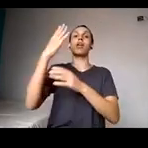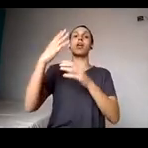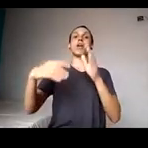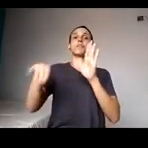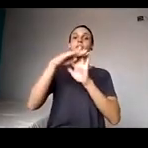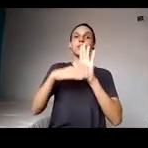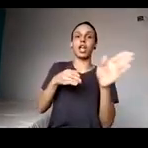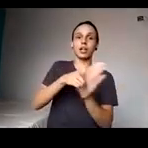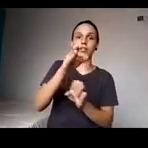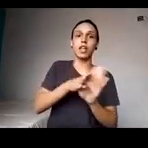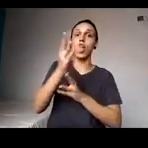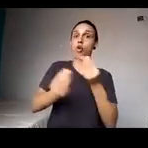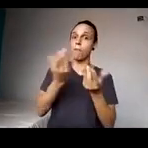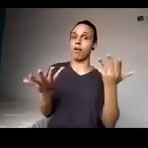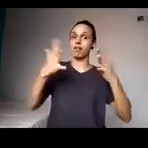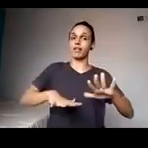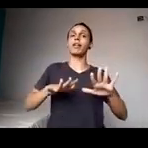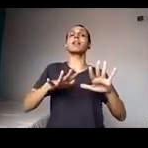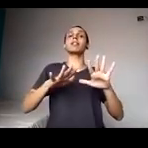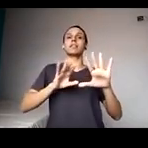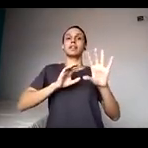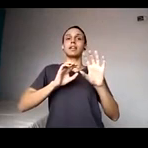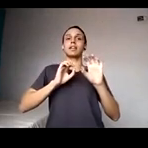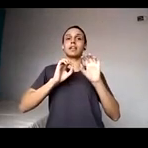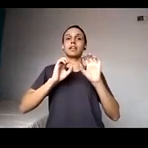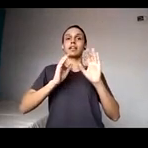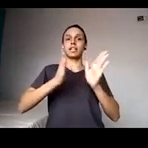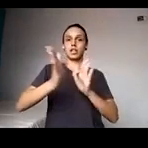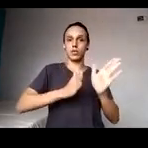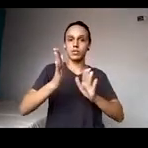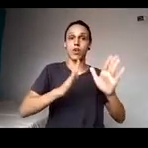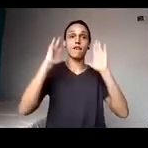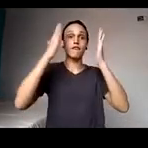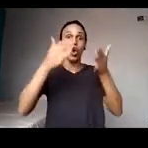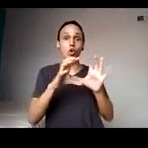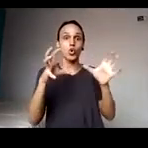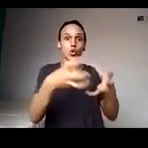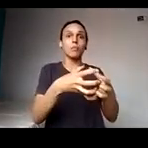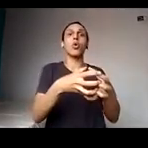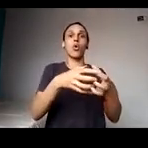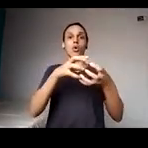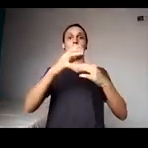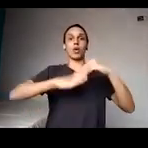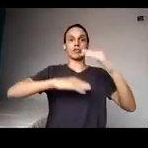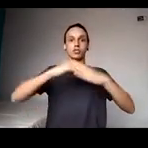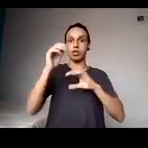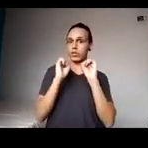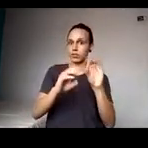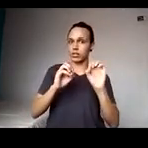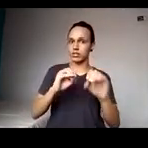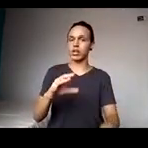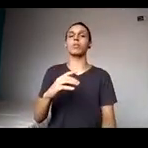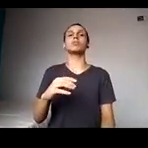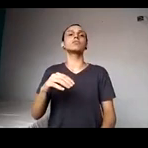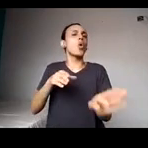educação. Então, fiquem de olho nessa data, 22 de setembro, sobre o manual com orientações sobre acessibilidade e inclusão para